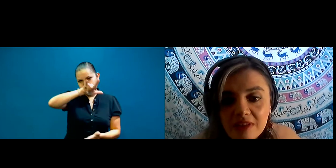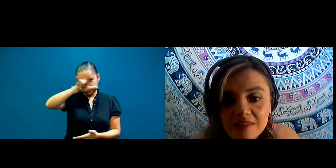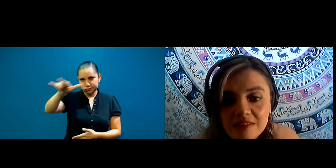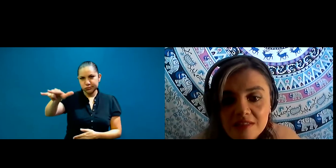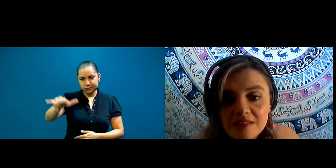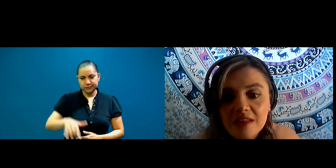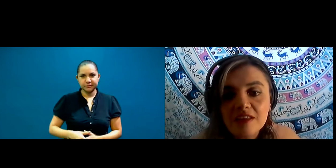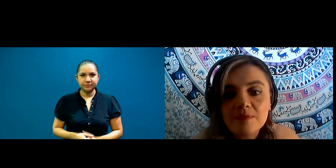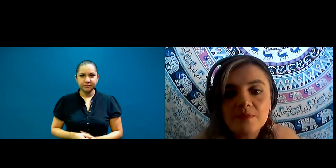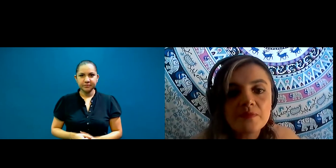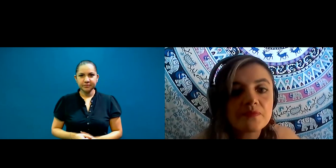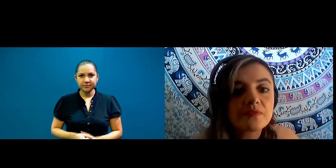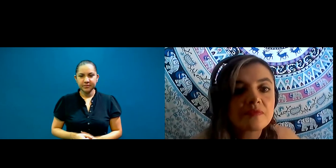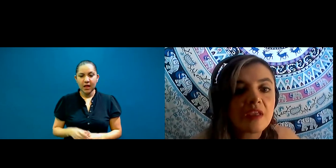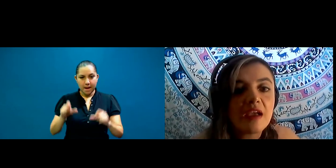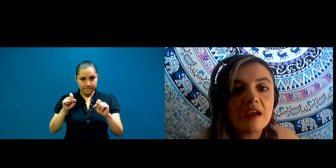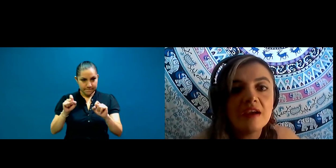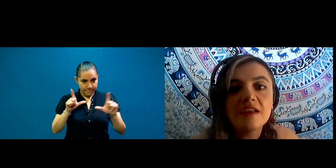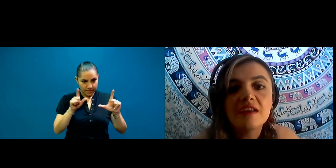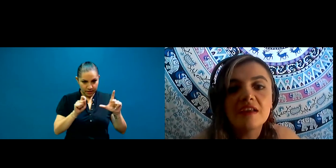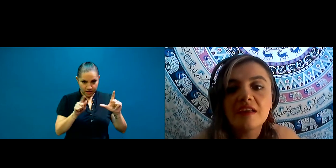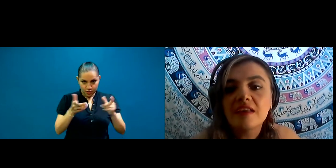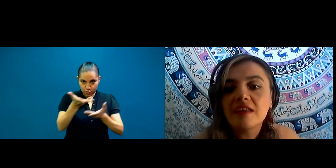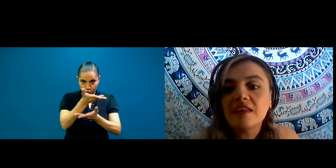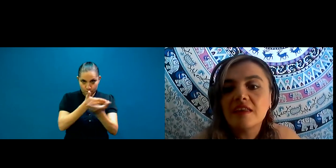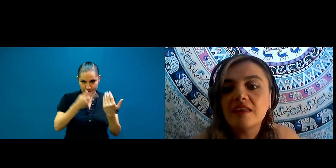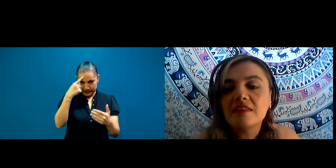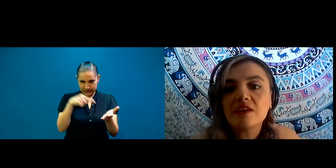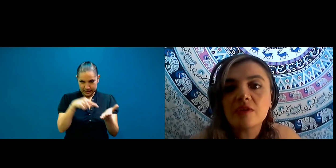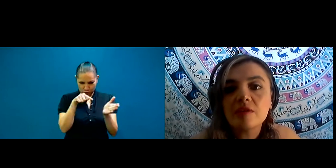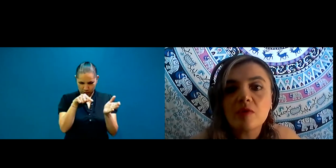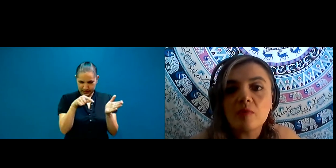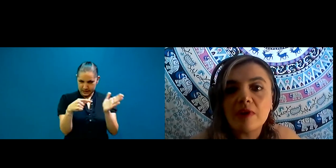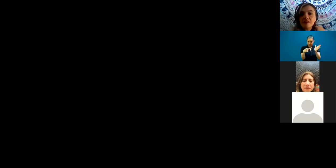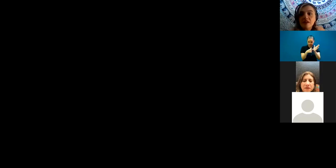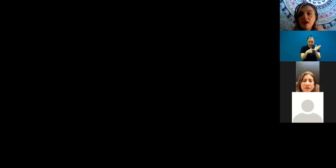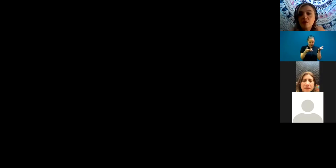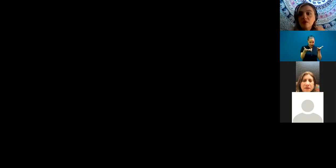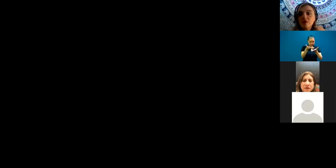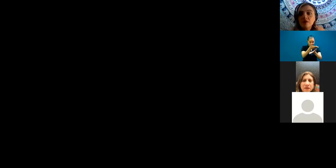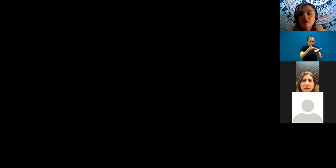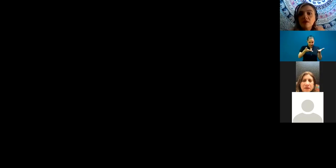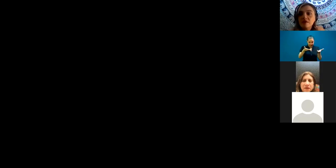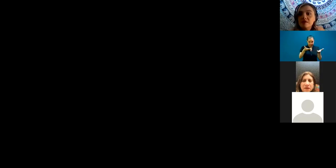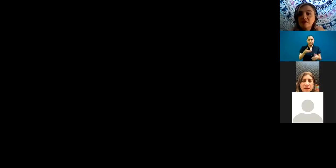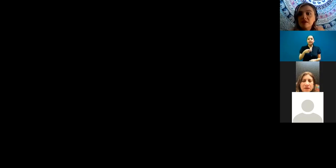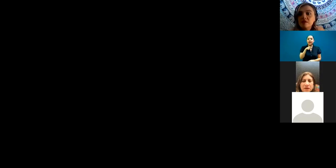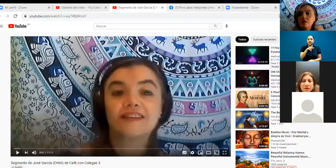compartir pantalla tiene que ser desde aquí. Ajá. Y tengo que compartir el audio,